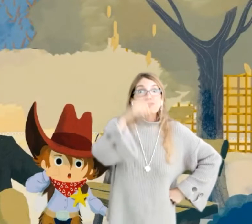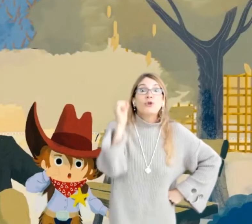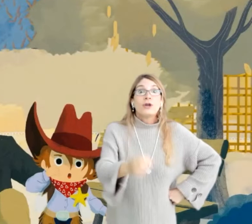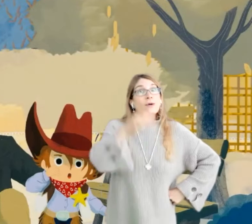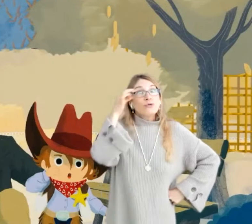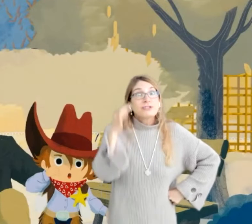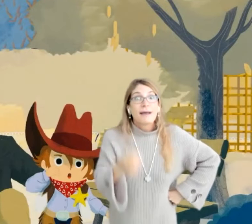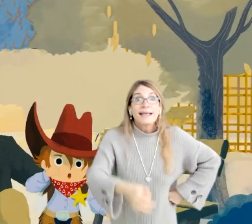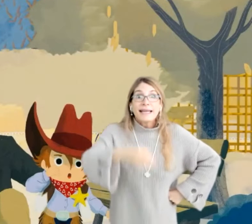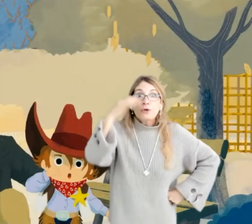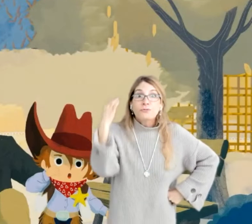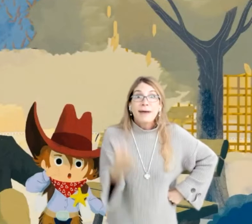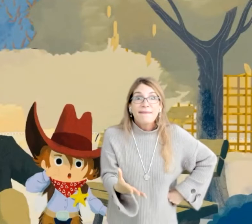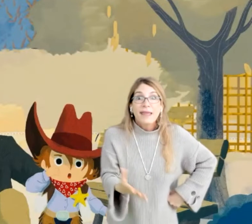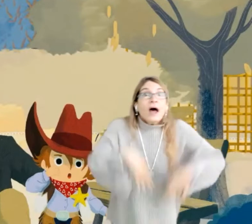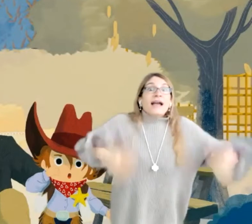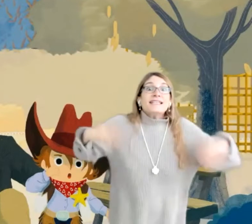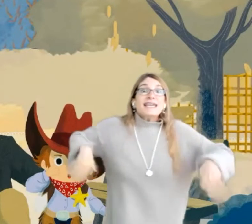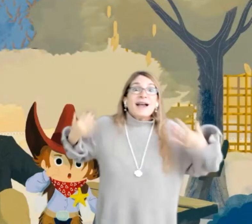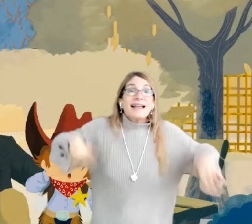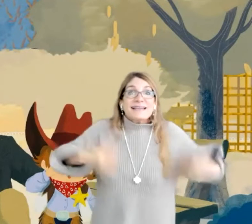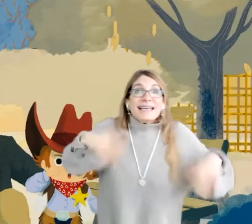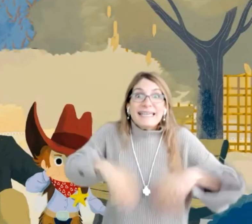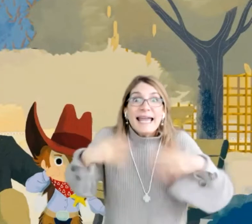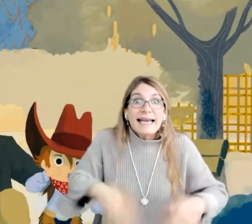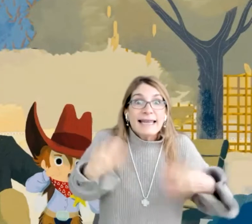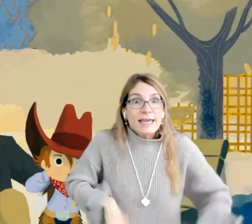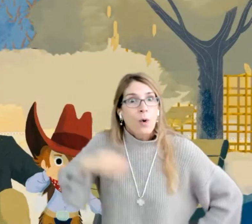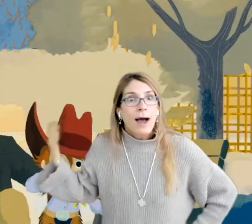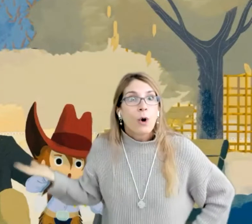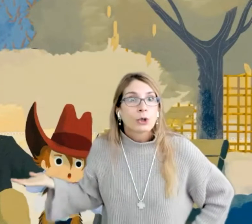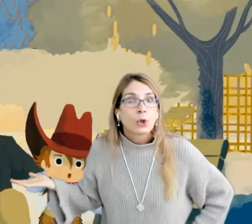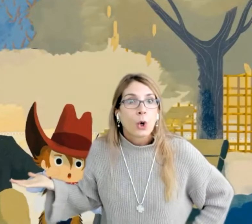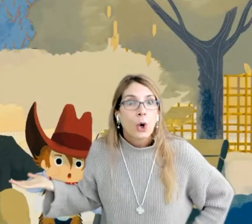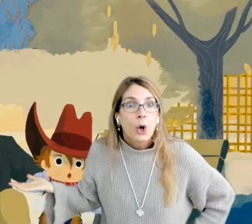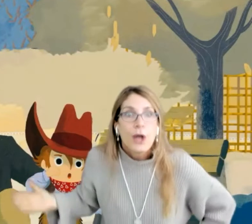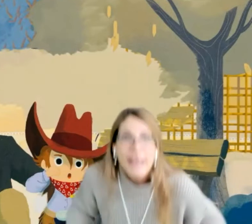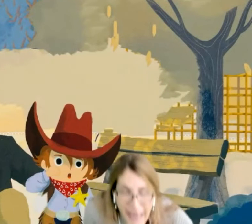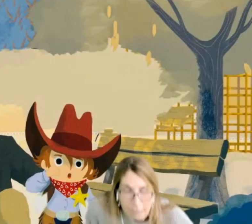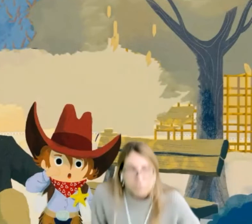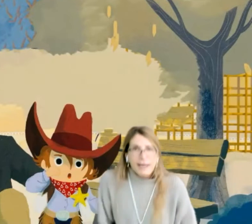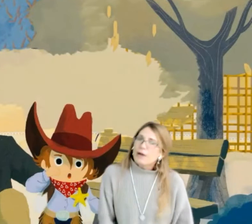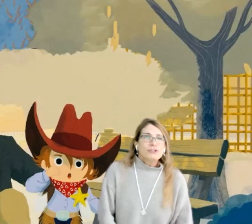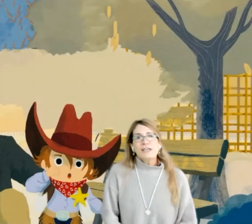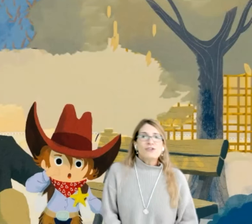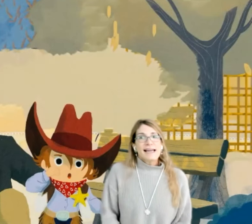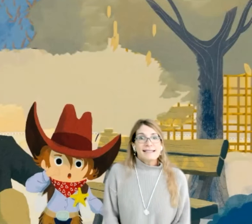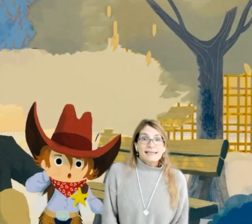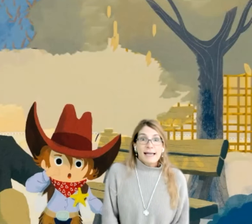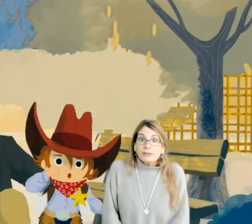no les gustaban que los manden. ¡Oh! Chicas, ¿quién le dijo a Otto que a los niños y a las niñas